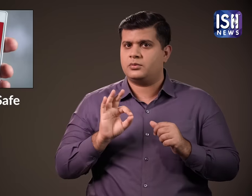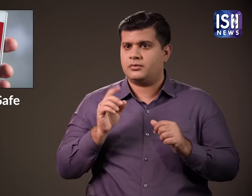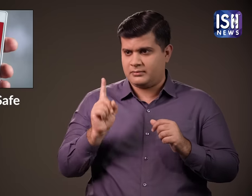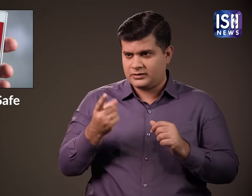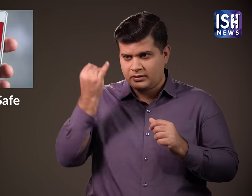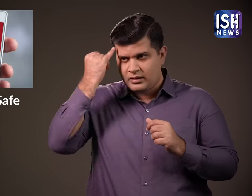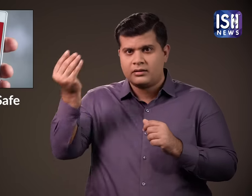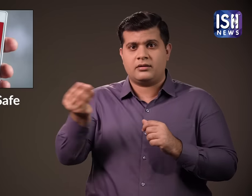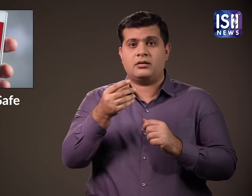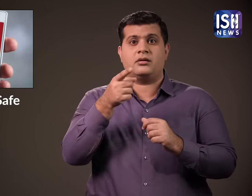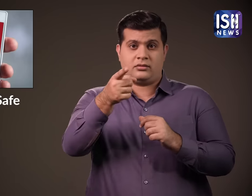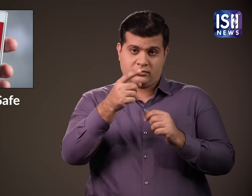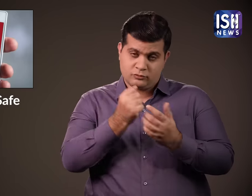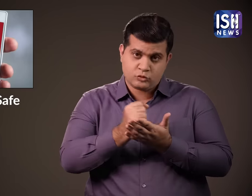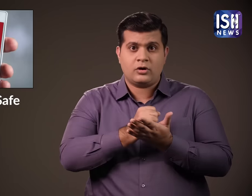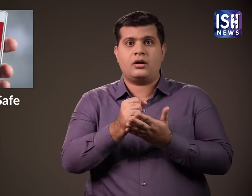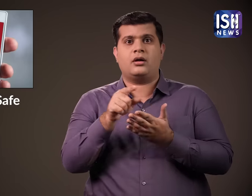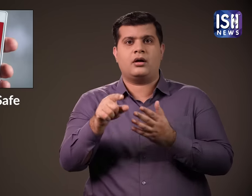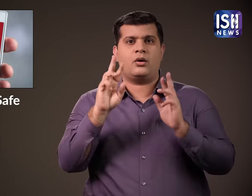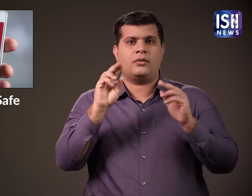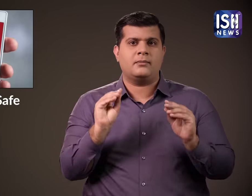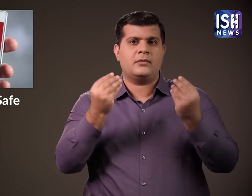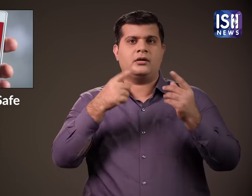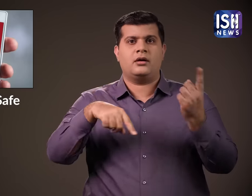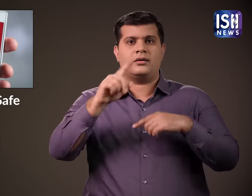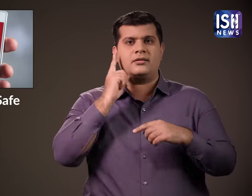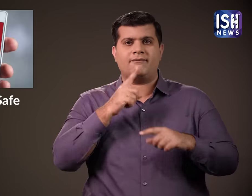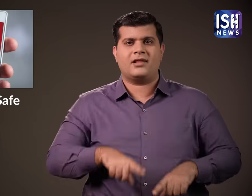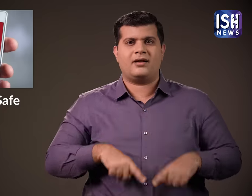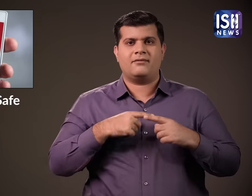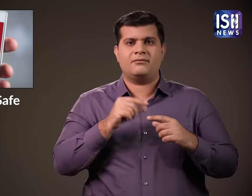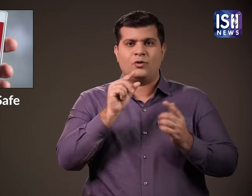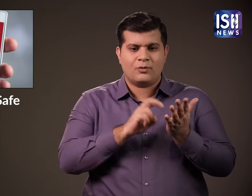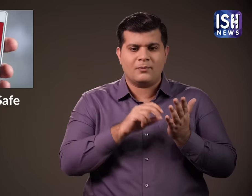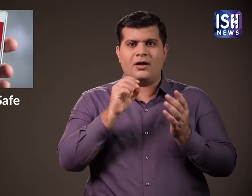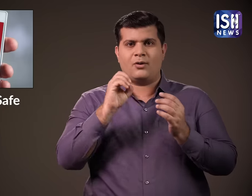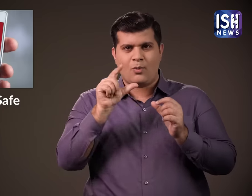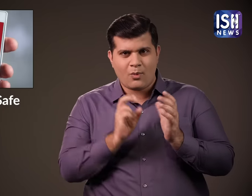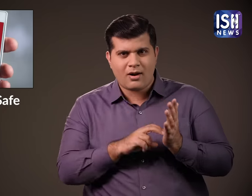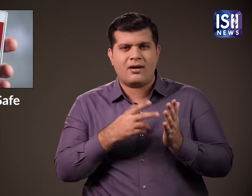उनसे समतान के लिए पूछें क्योंकि कैप का उप्यूब करने वाले डेफ की सुरक्षा भी सुनिश्चित की जाने चाहिए